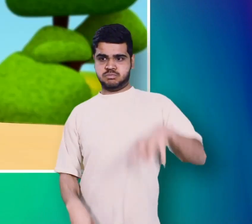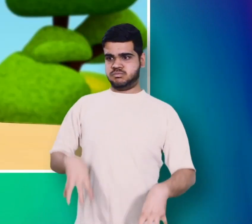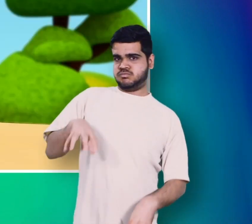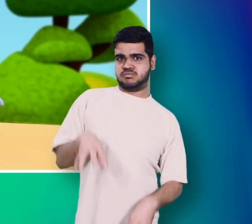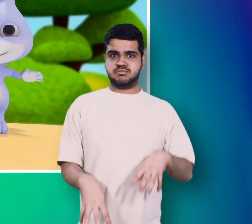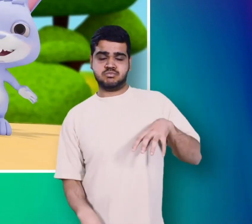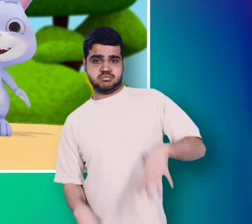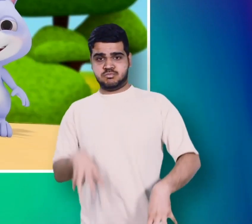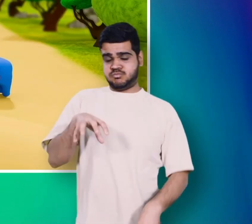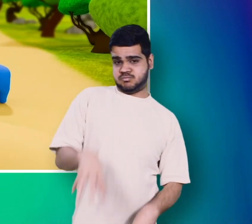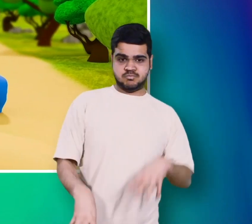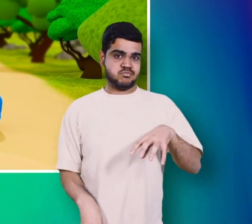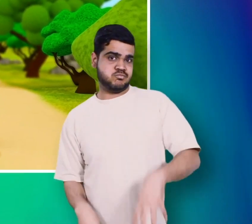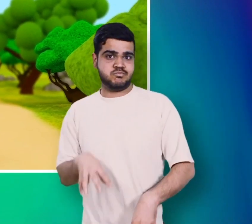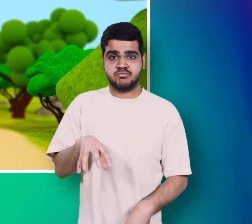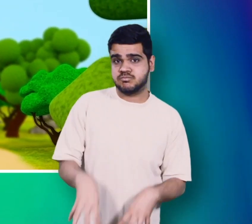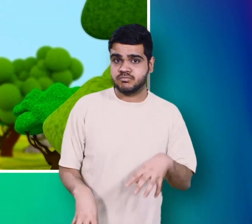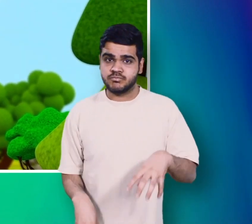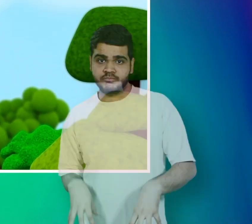बच्चों का दोस्ट प्यारा